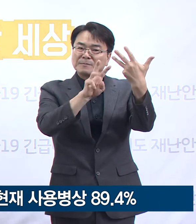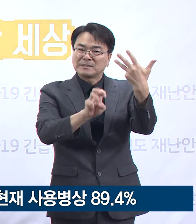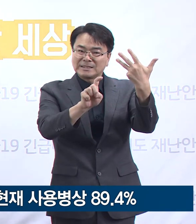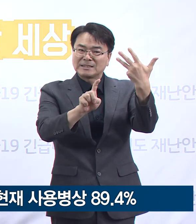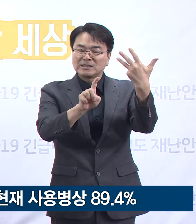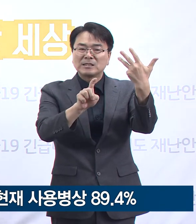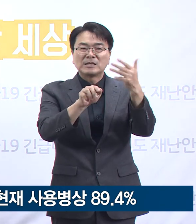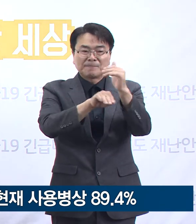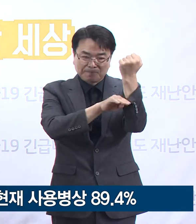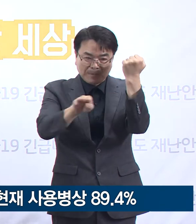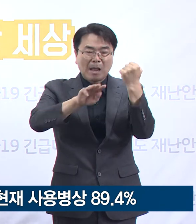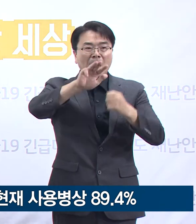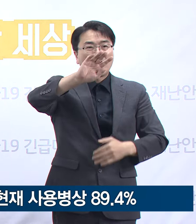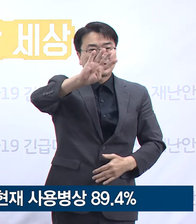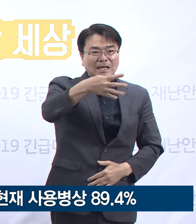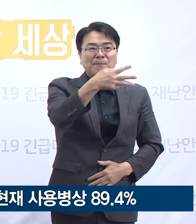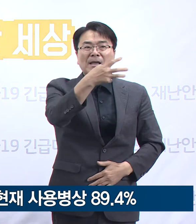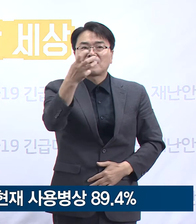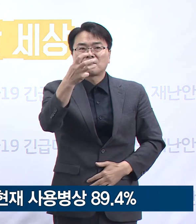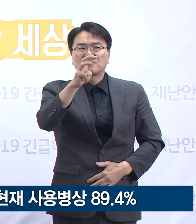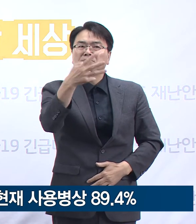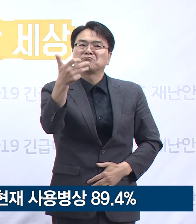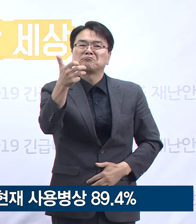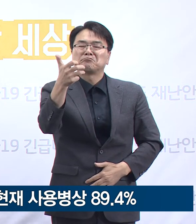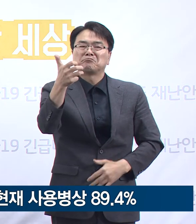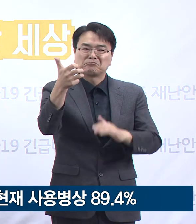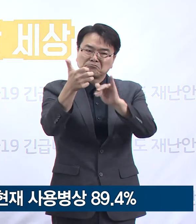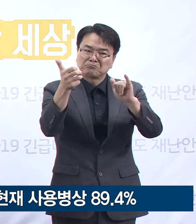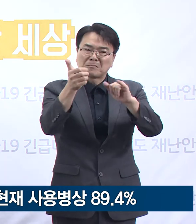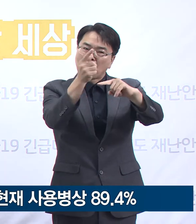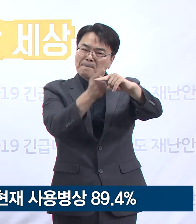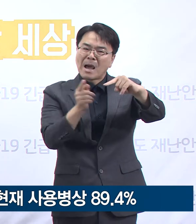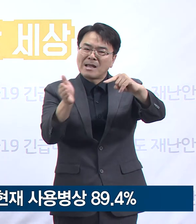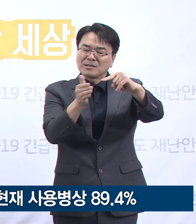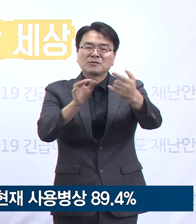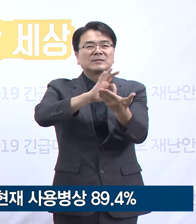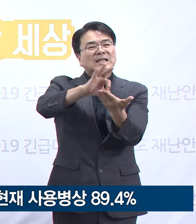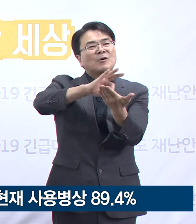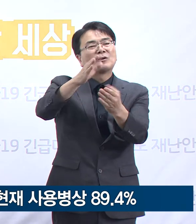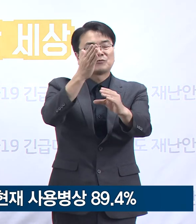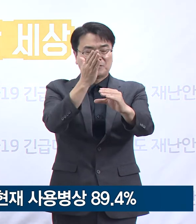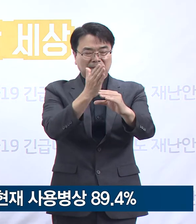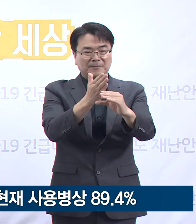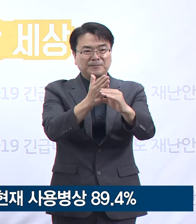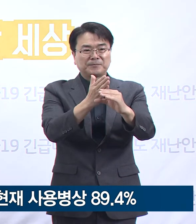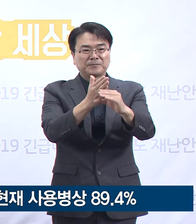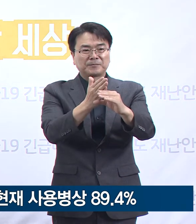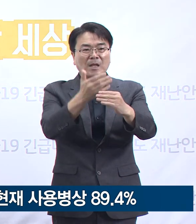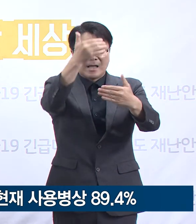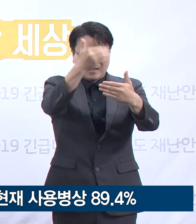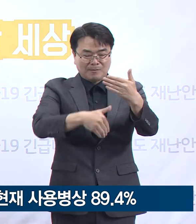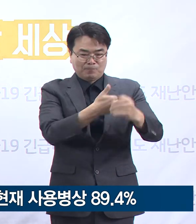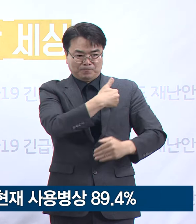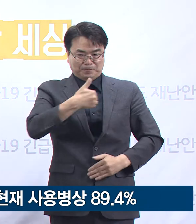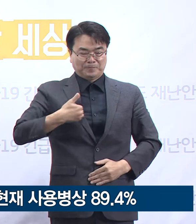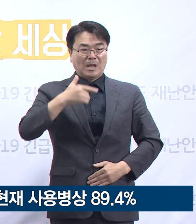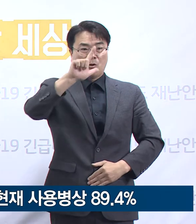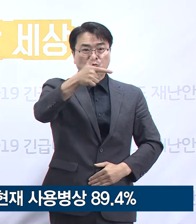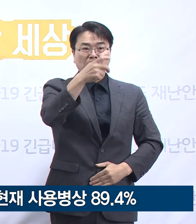480명이 입소하고 있습니다. 43.7%의 가동력을 보이고 있고 자녀 수용 가능 인원은